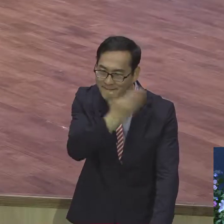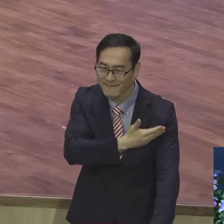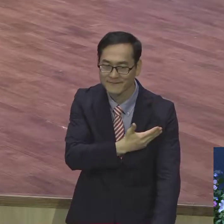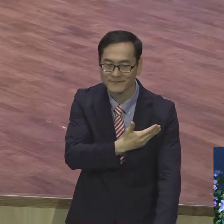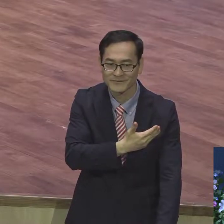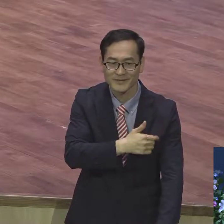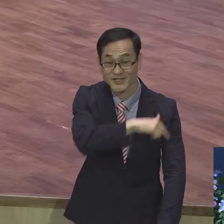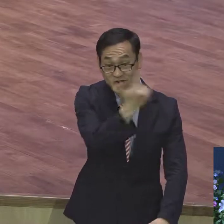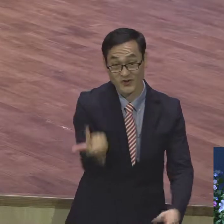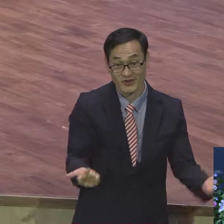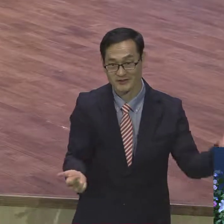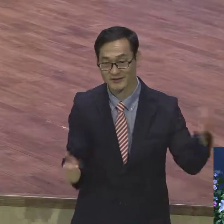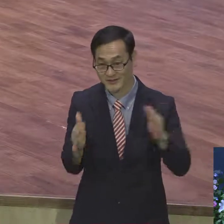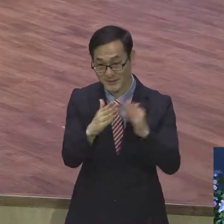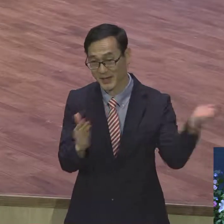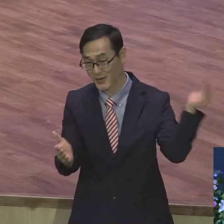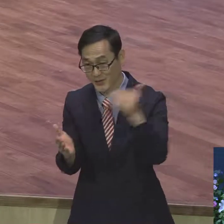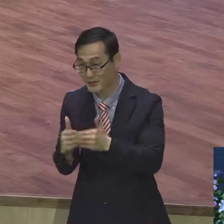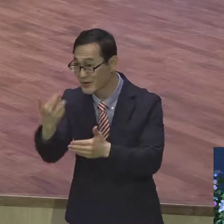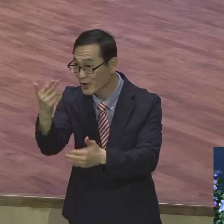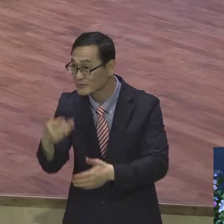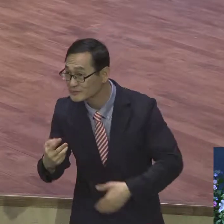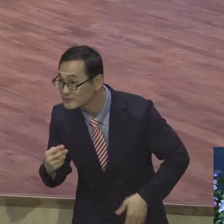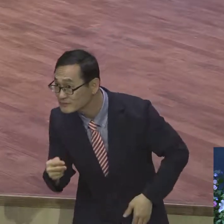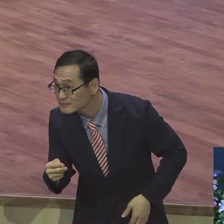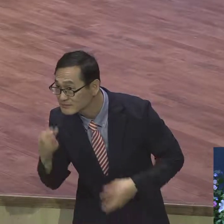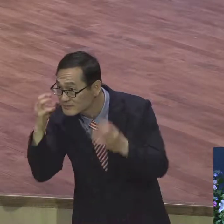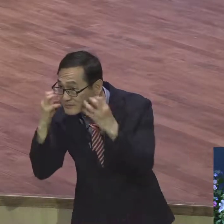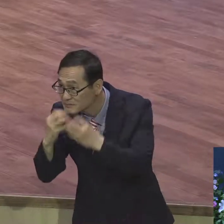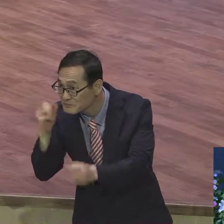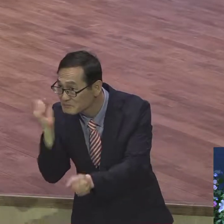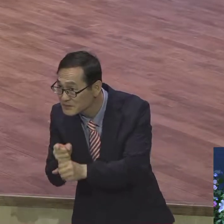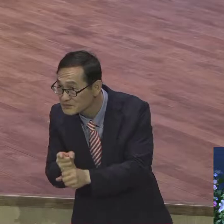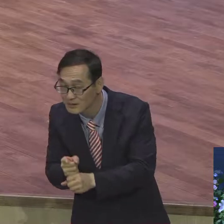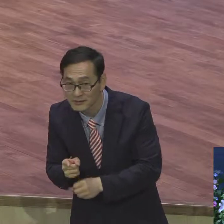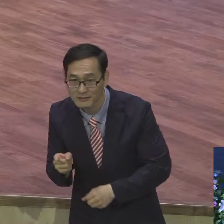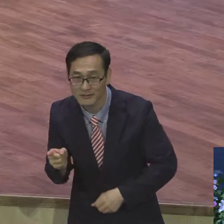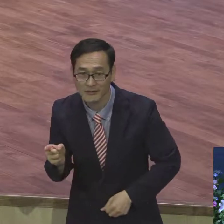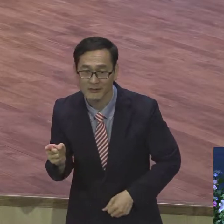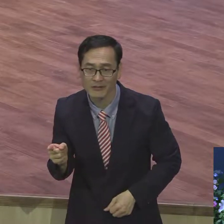매일 깎아 매일매일 그만큼 사단 공격은요 집요합니다.